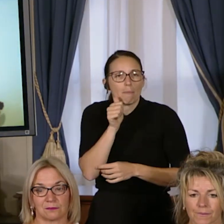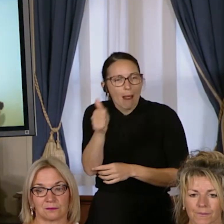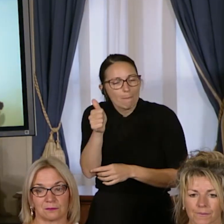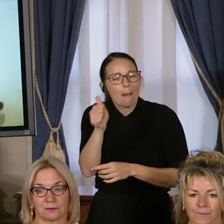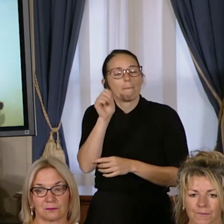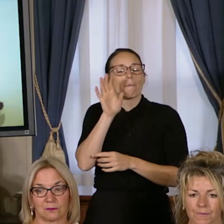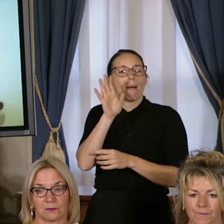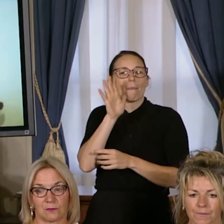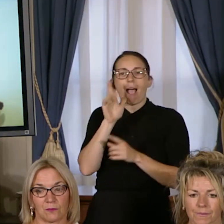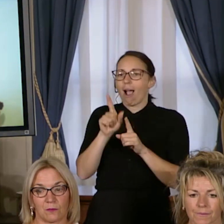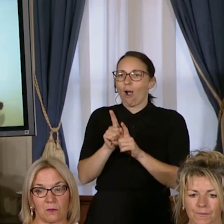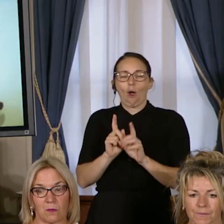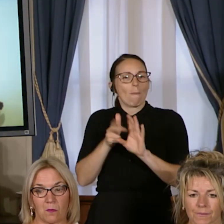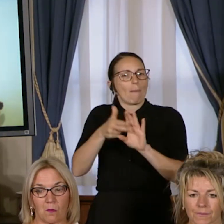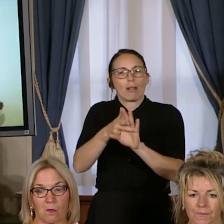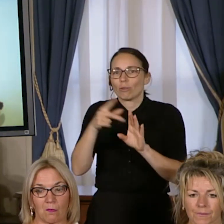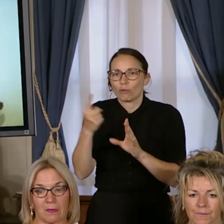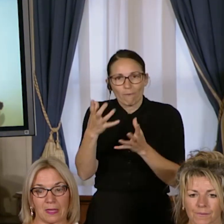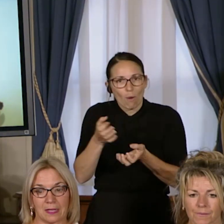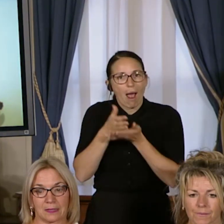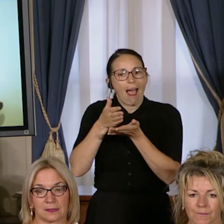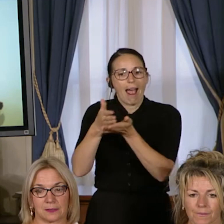aider les familles.